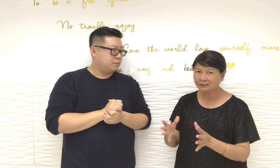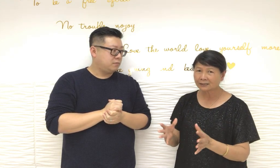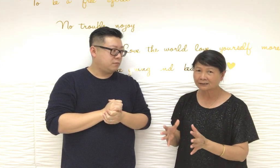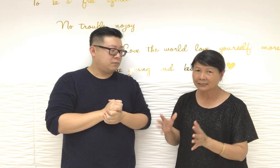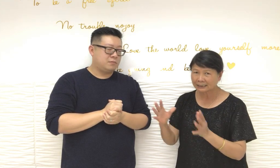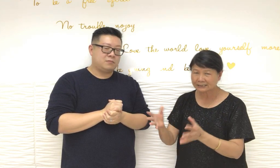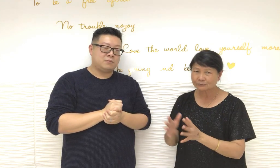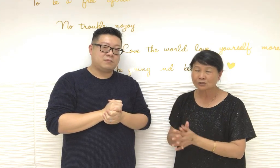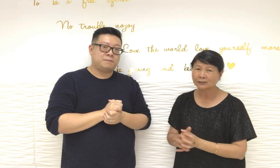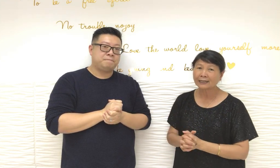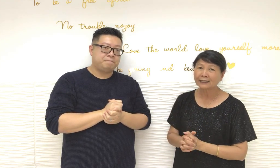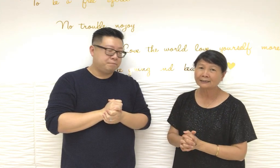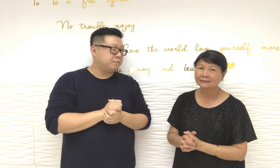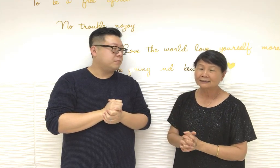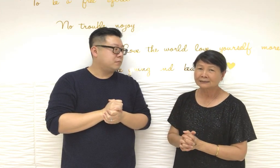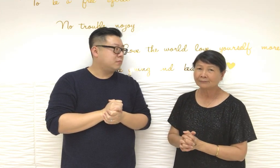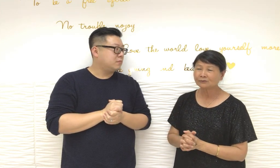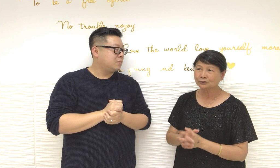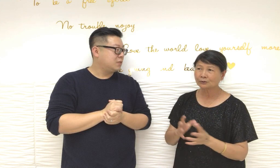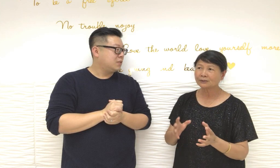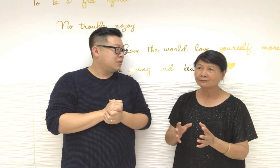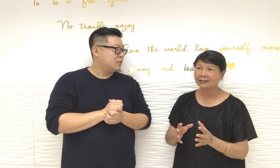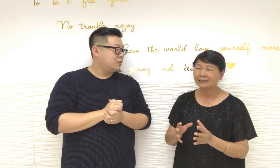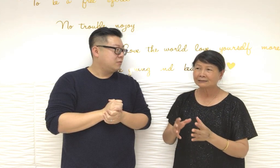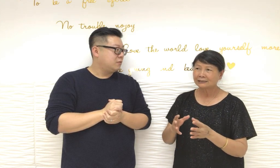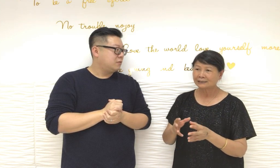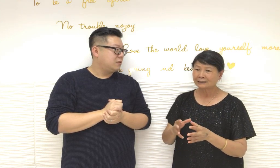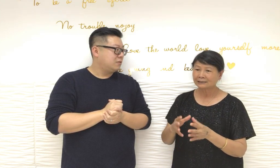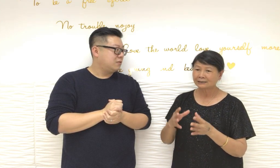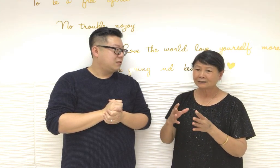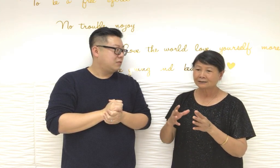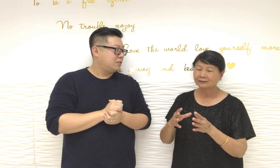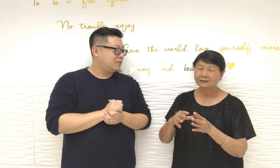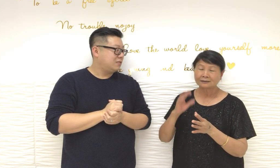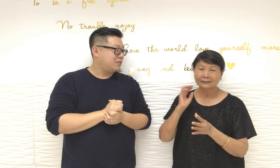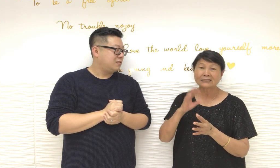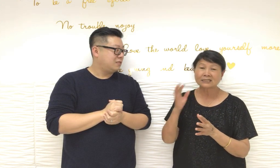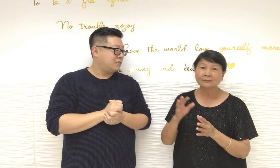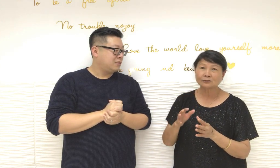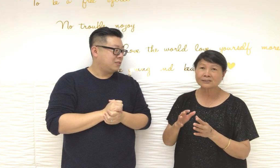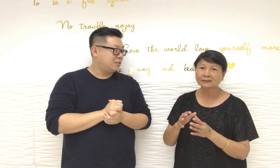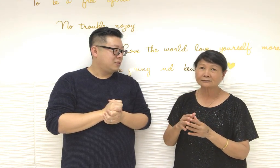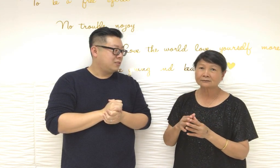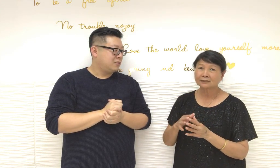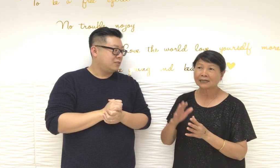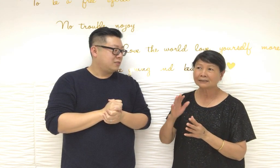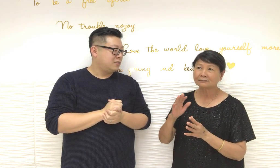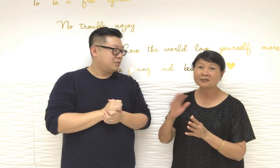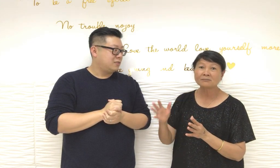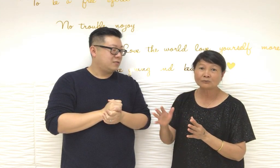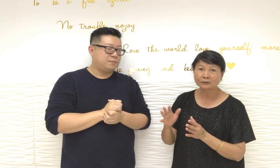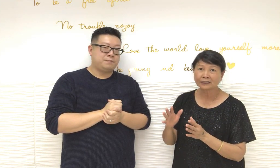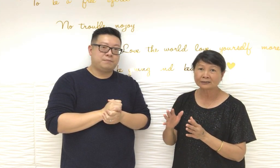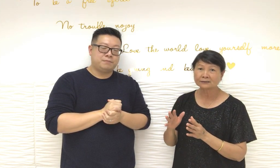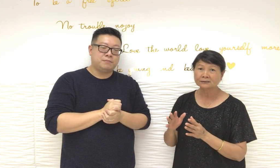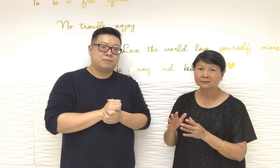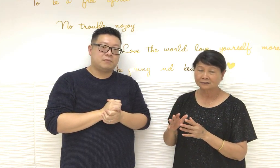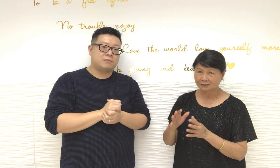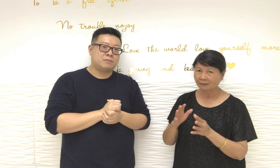是蟬除嗯如果你說你自己本身是偏滿的嗯那